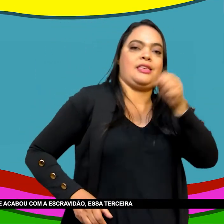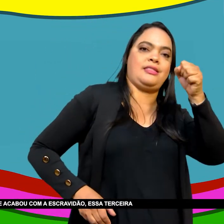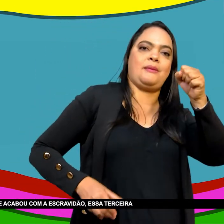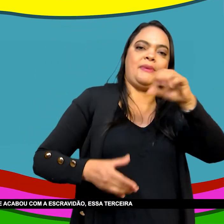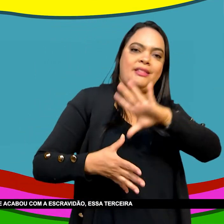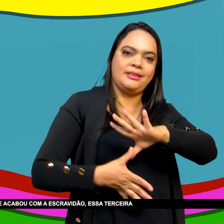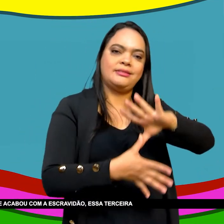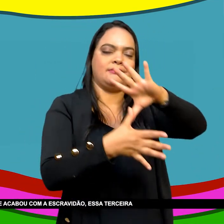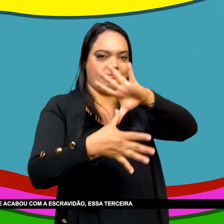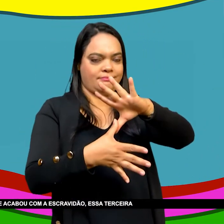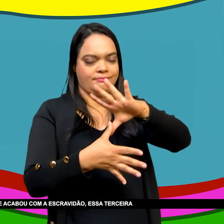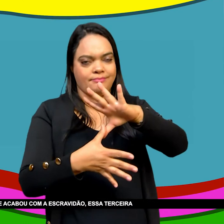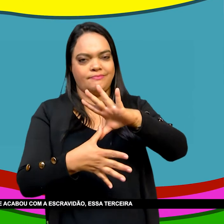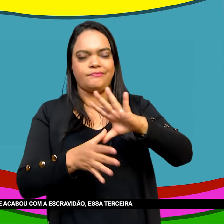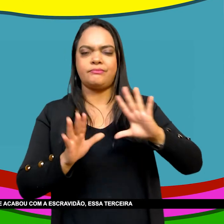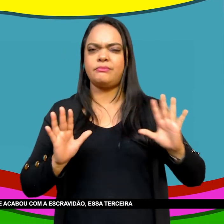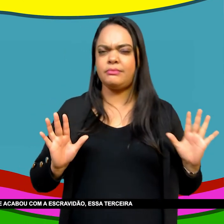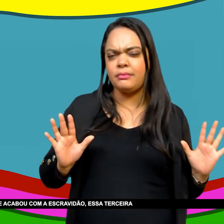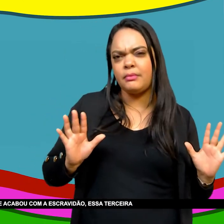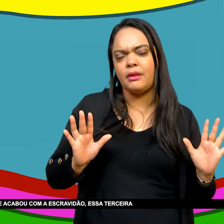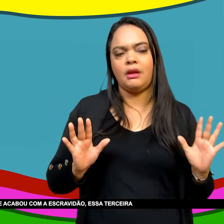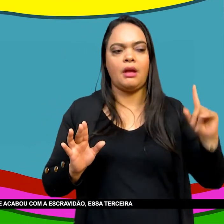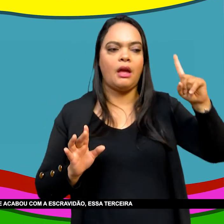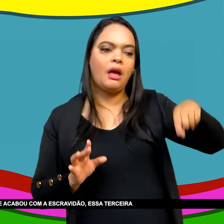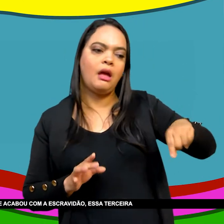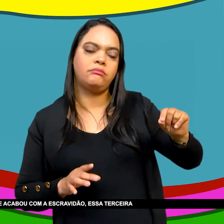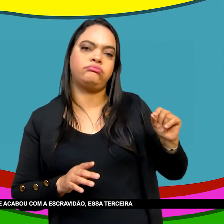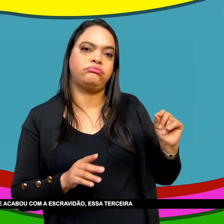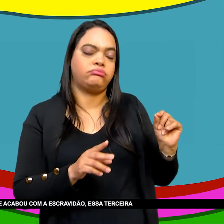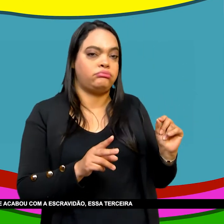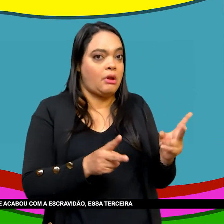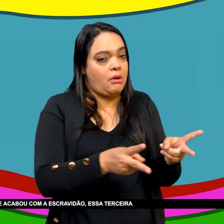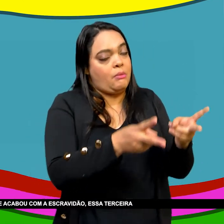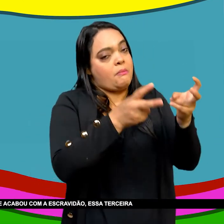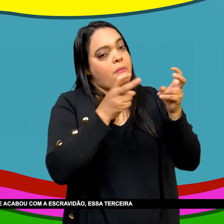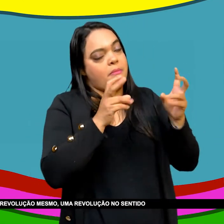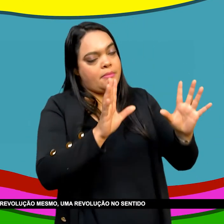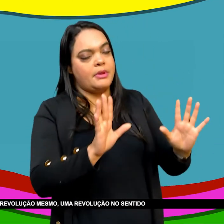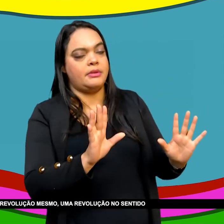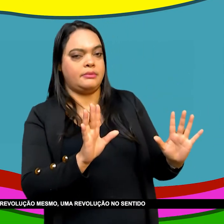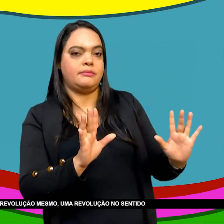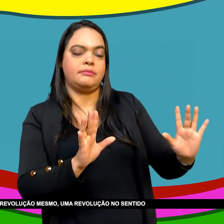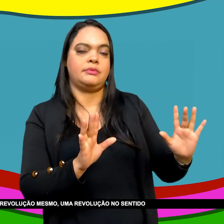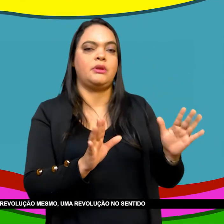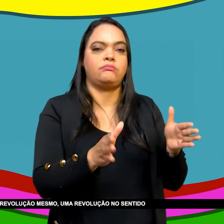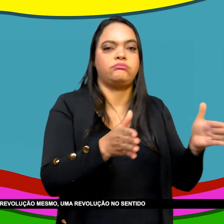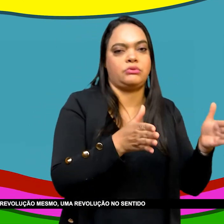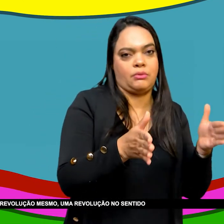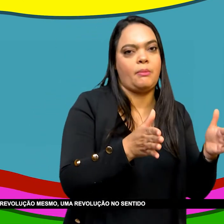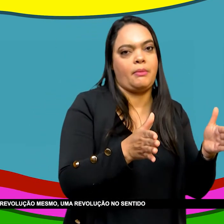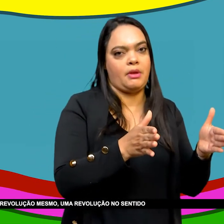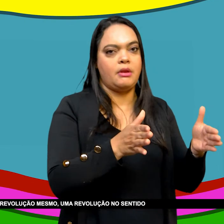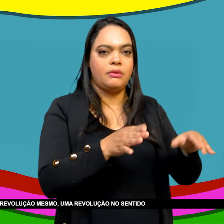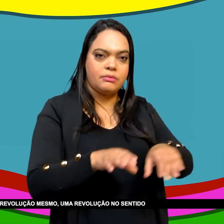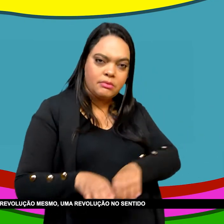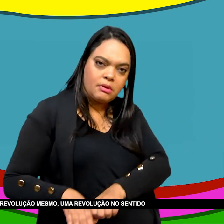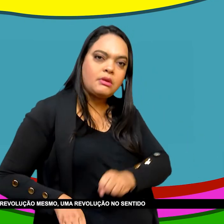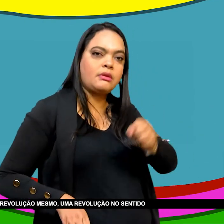revolução social Uma revolução Que acabou Com a escravidão Essa terceira repercussão